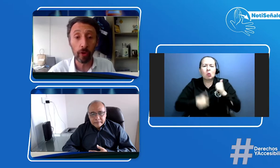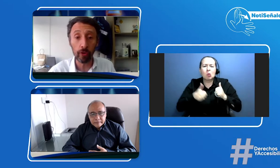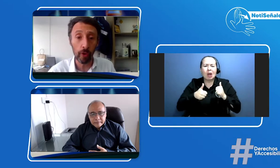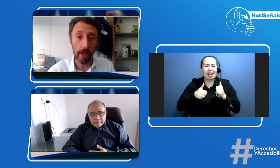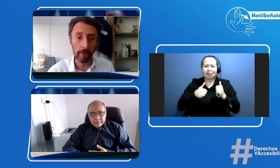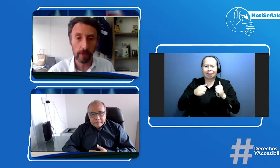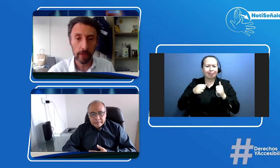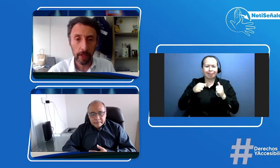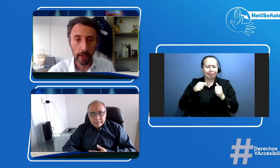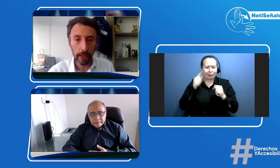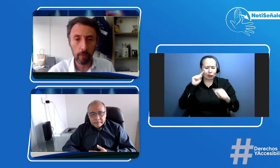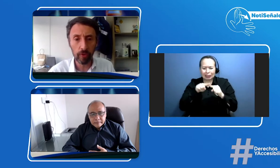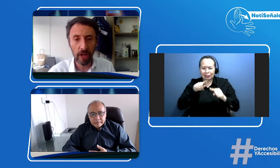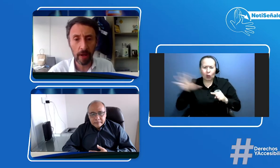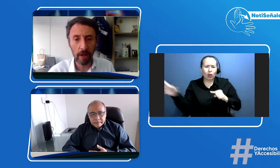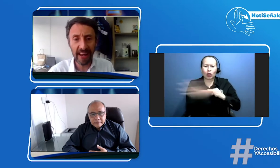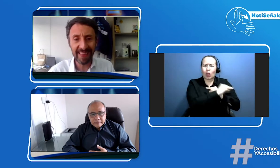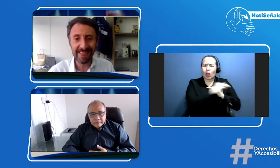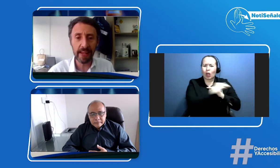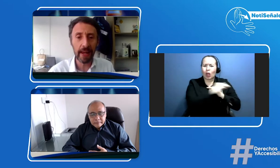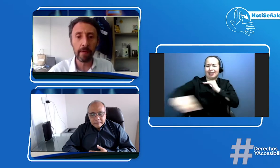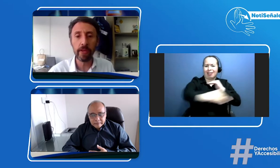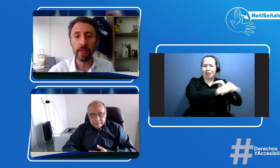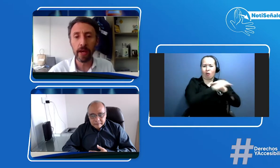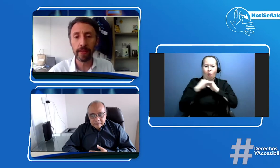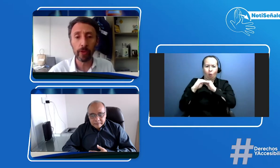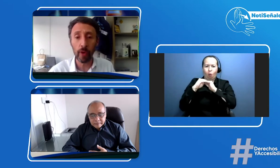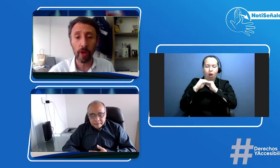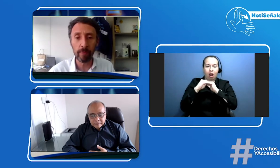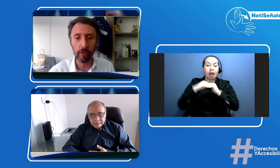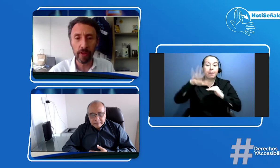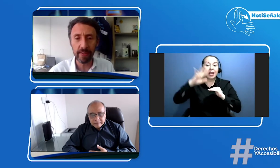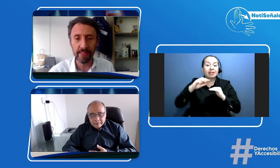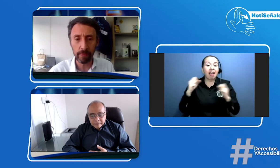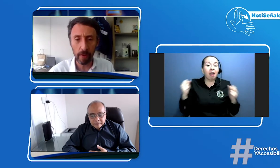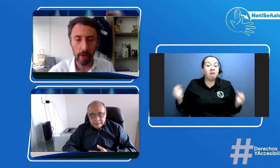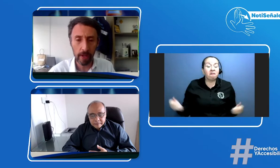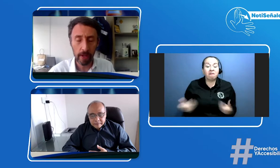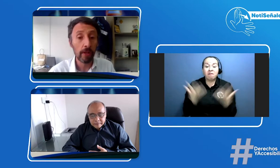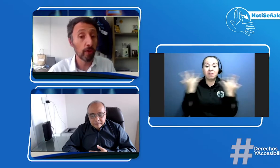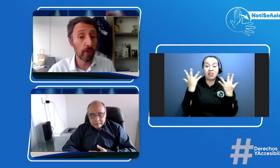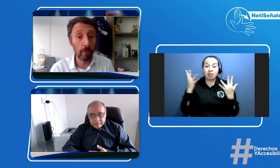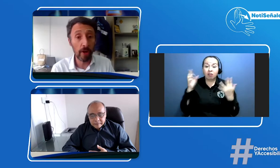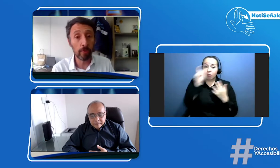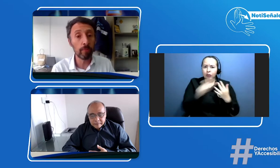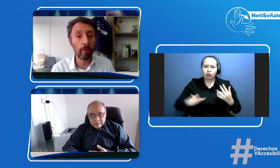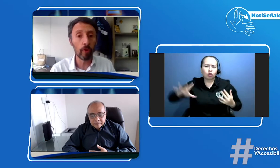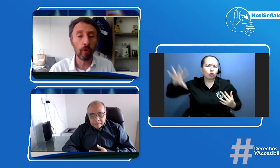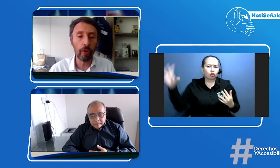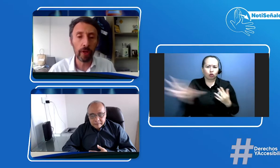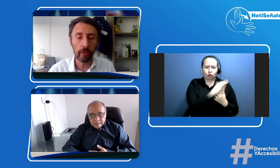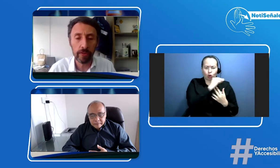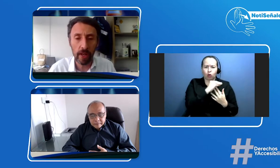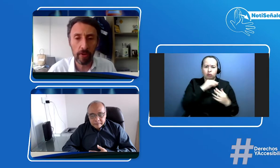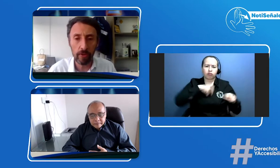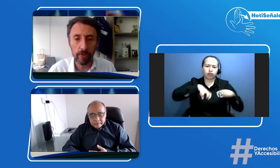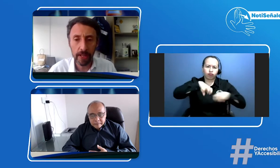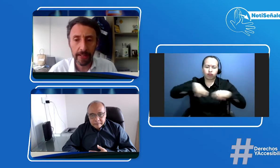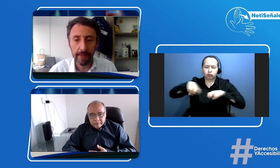ciudadanos y buscamos garantizar la vida de todas las personas que se mueven. nos demoramos un poco en los términos de